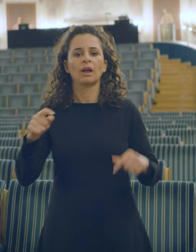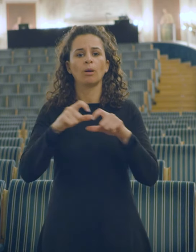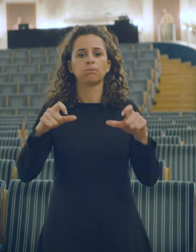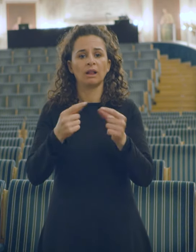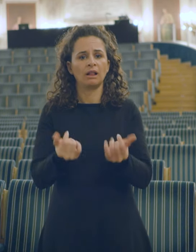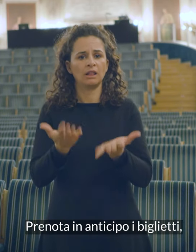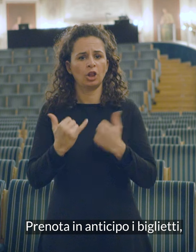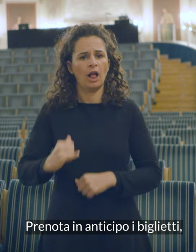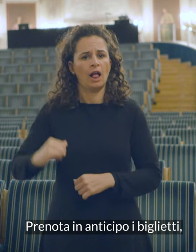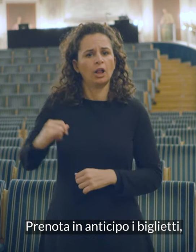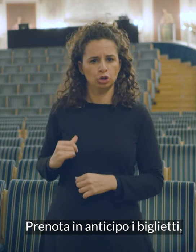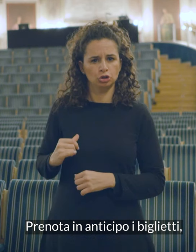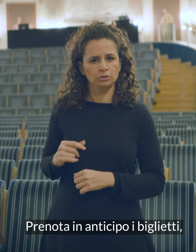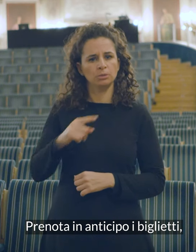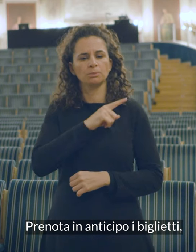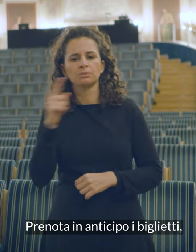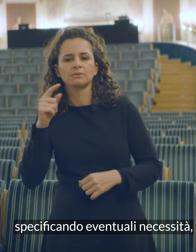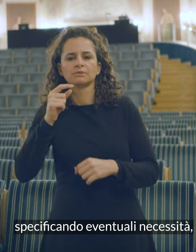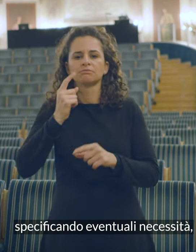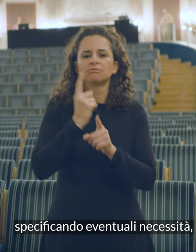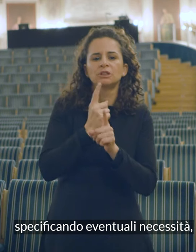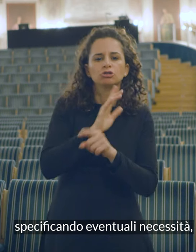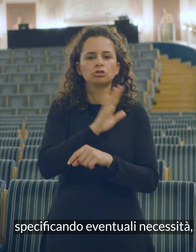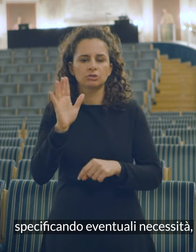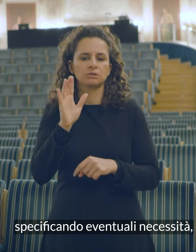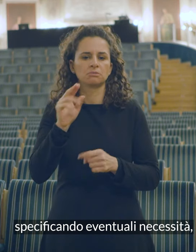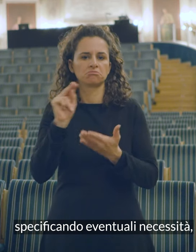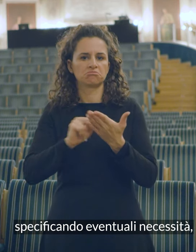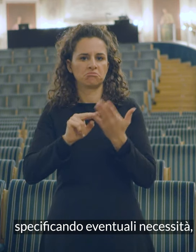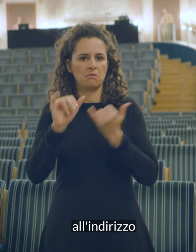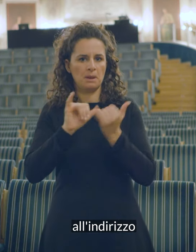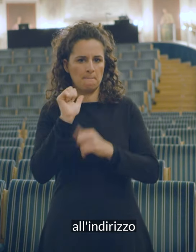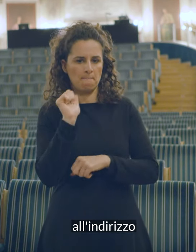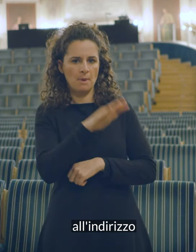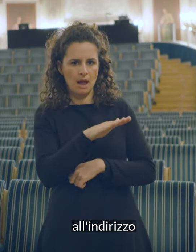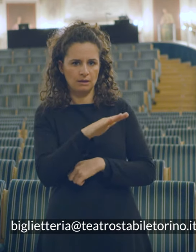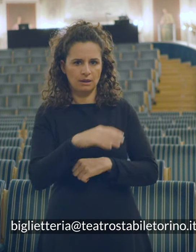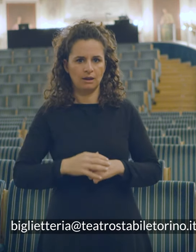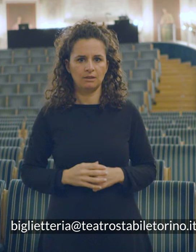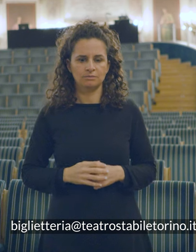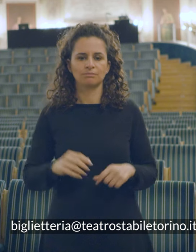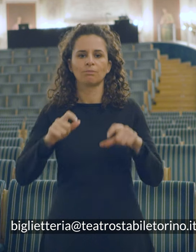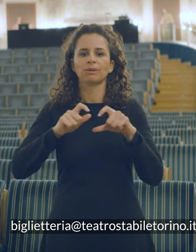Prenota in anticipo i biglietti, specificando eventuali necessità, all'indirizzo biglietteria